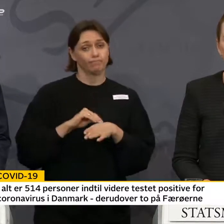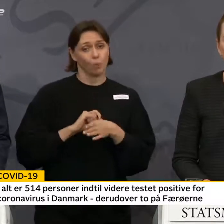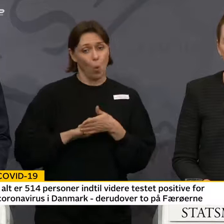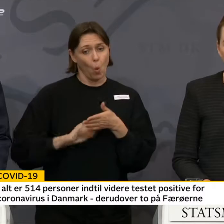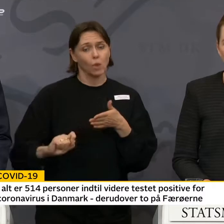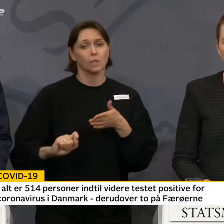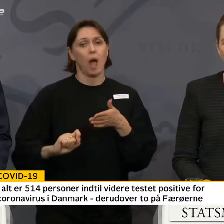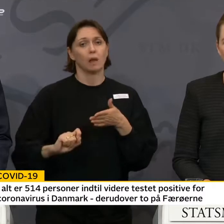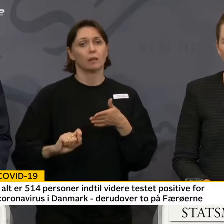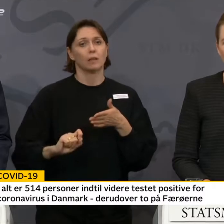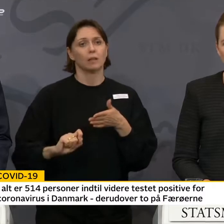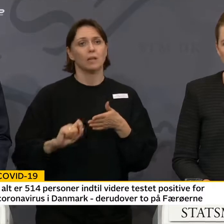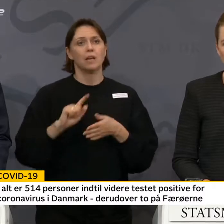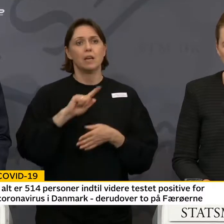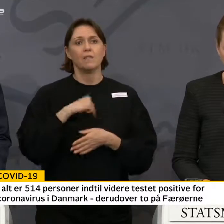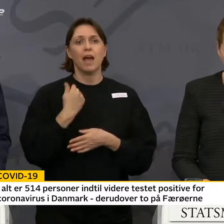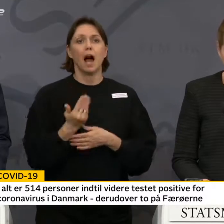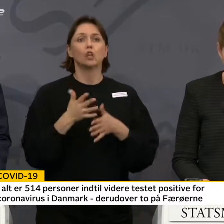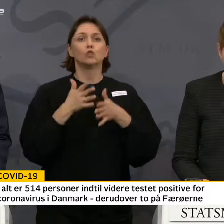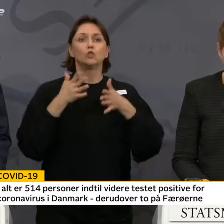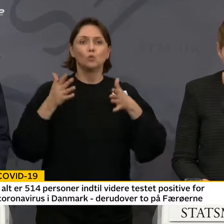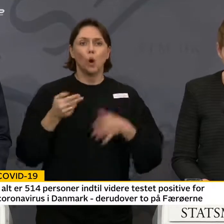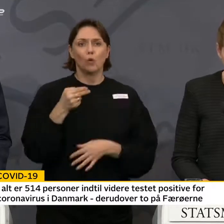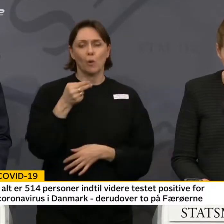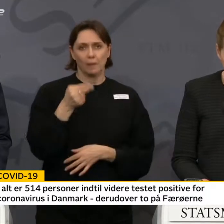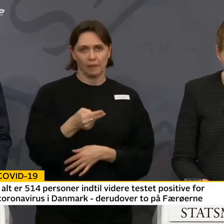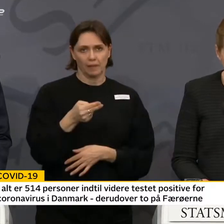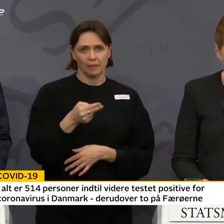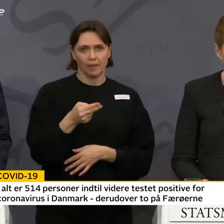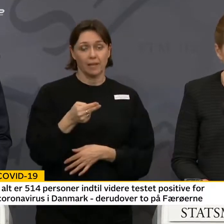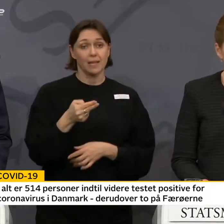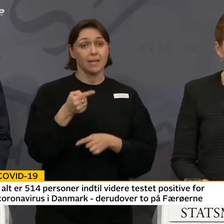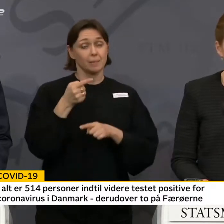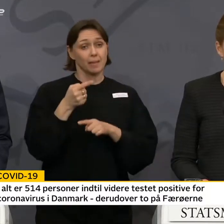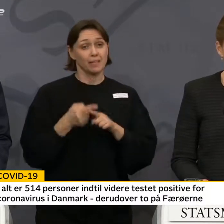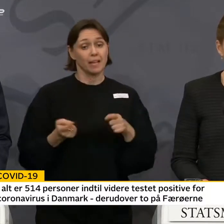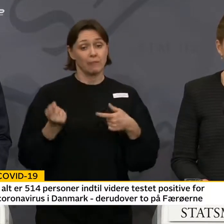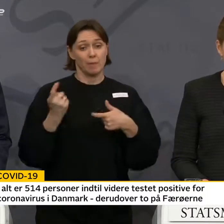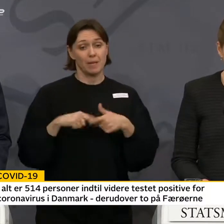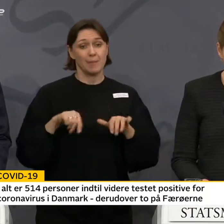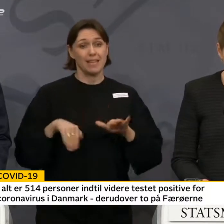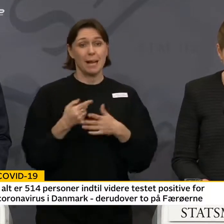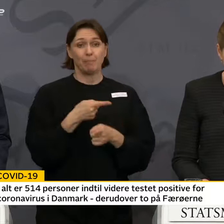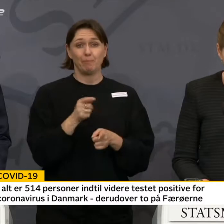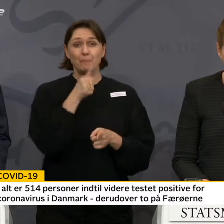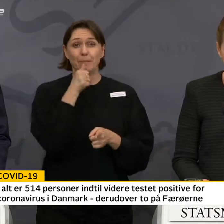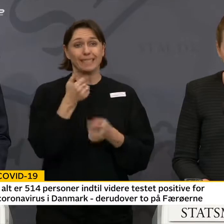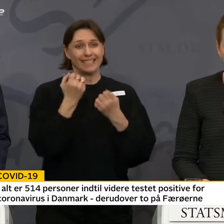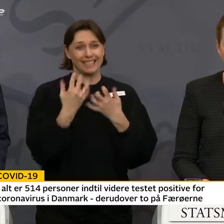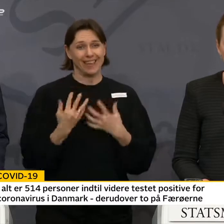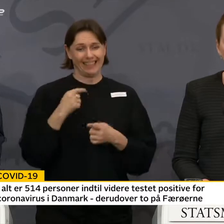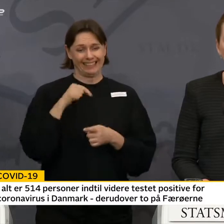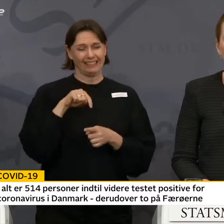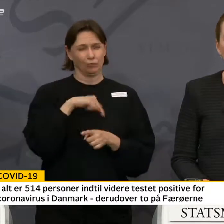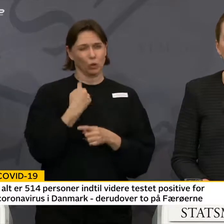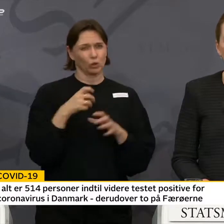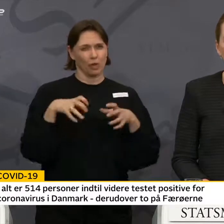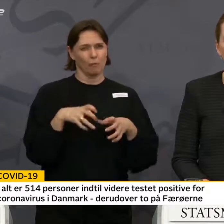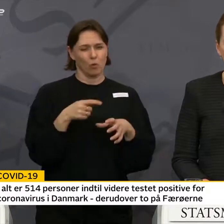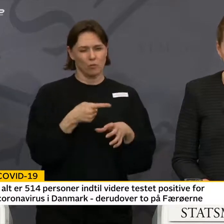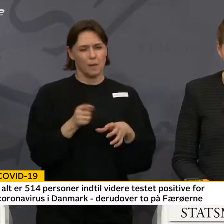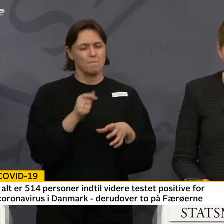en meget stor forpligtelse til især at hjælpe de svageste i vores samfund. Dem, der er